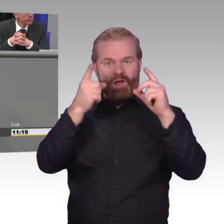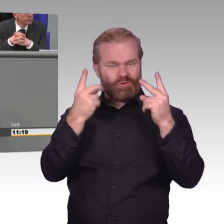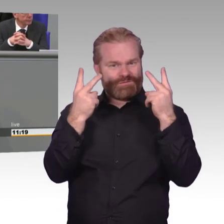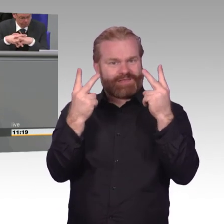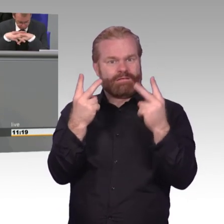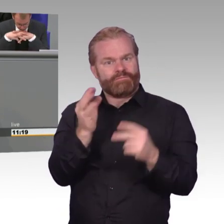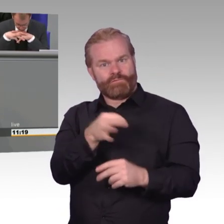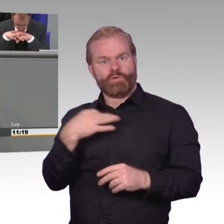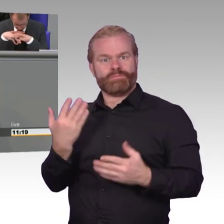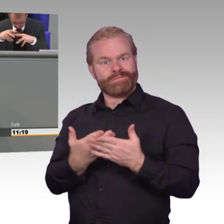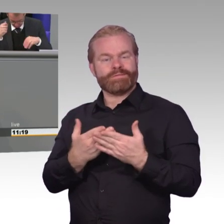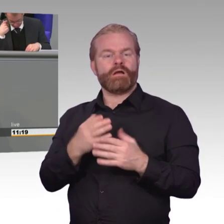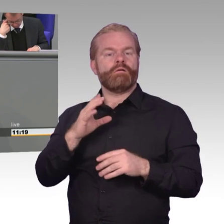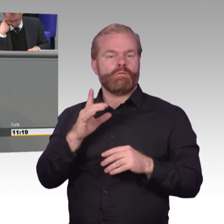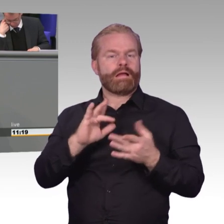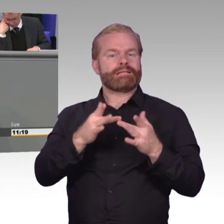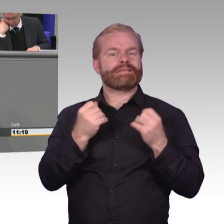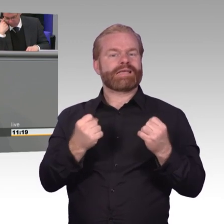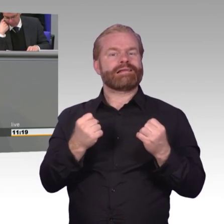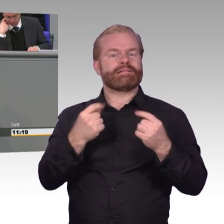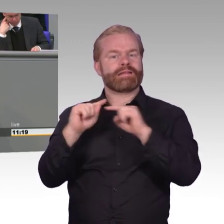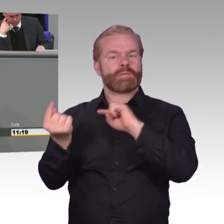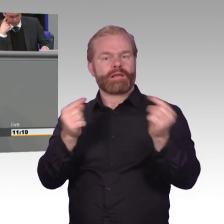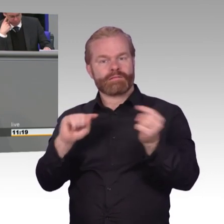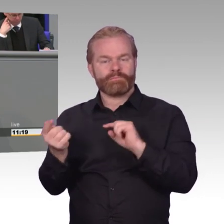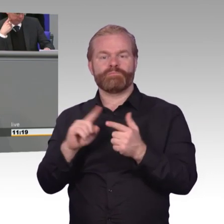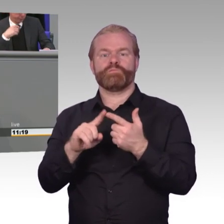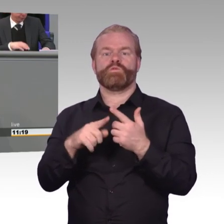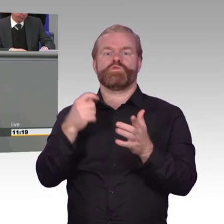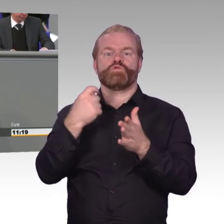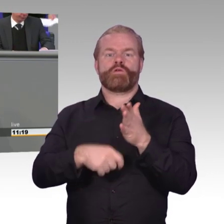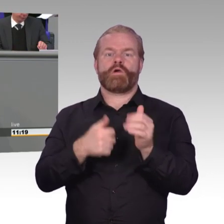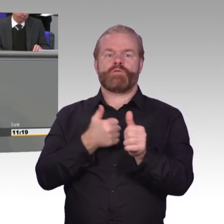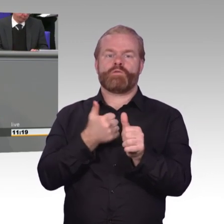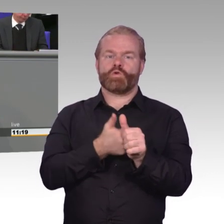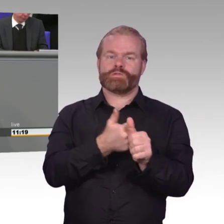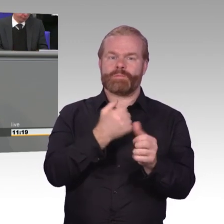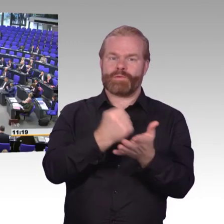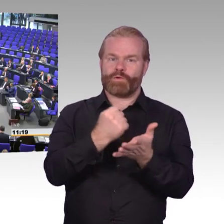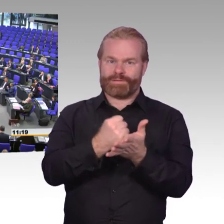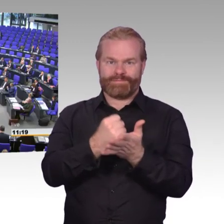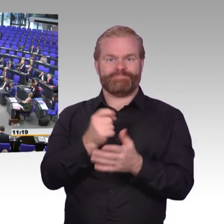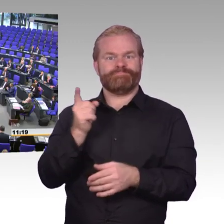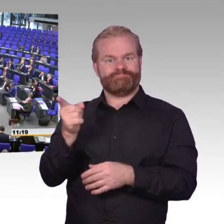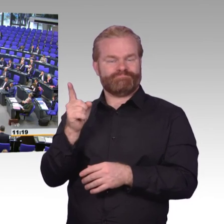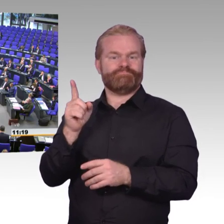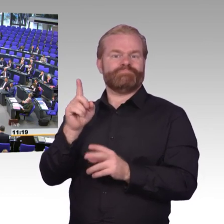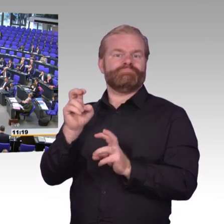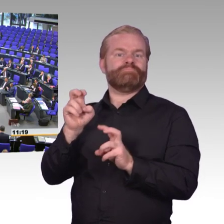zu entschlüsseln und zu umgehen. Das dient unserer Sicherheit in Deutschland. Und da ist natürlich das